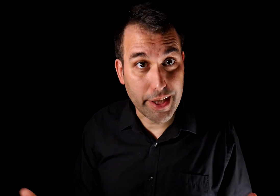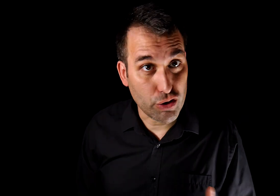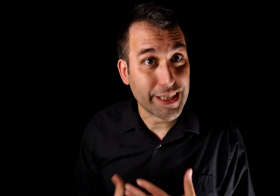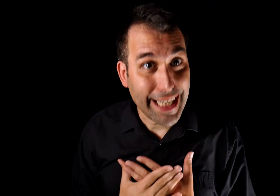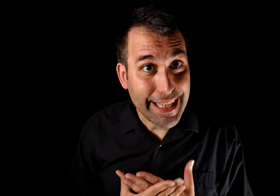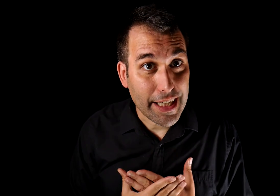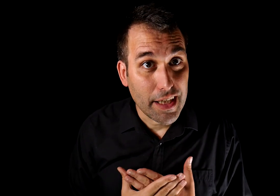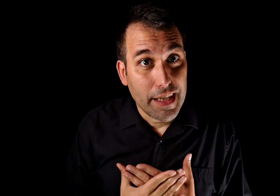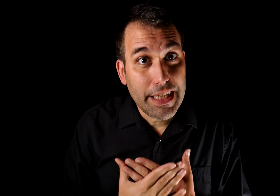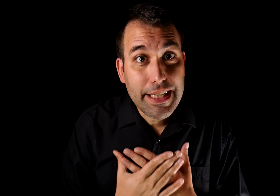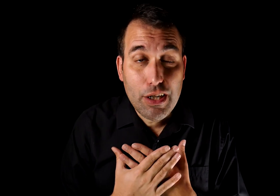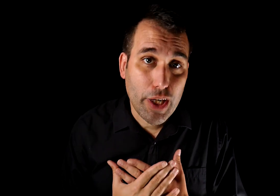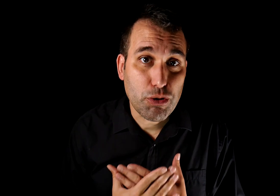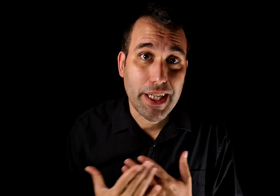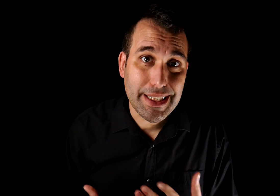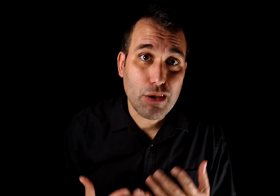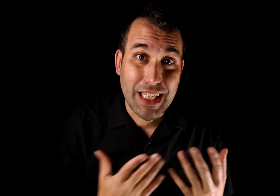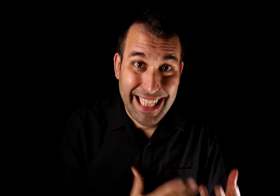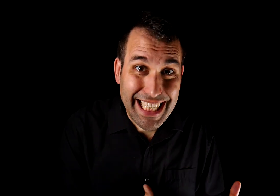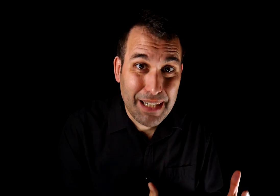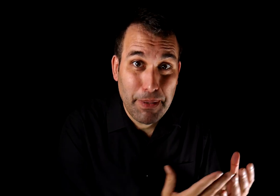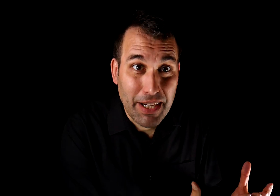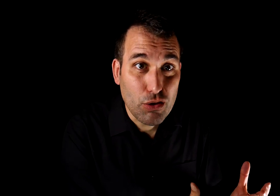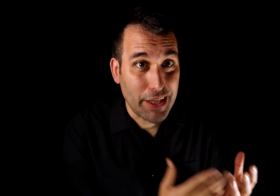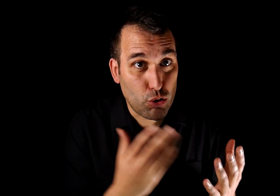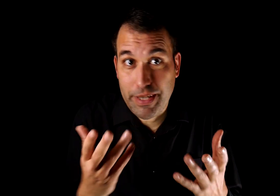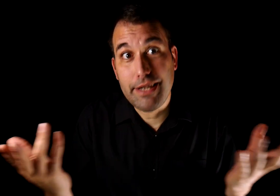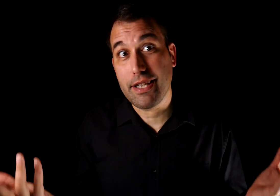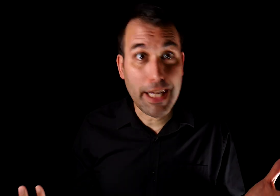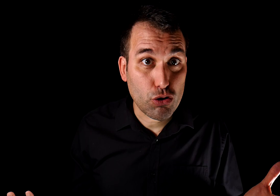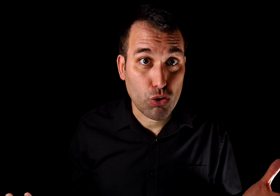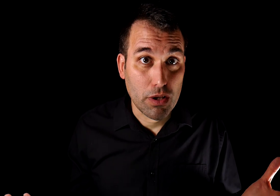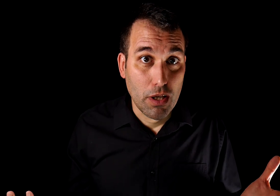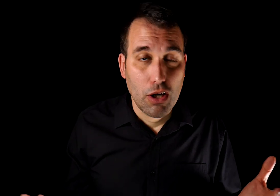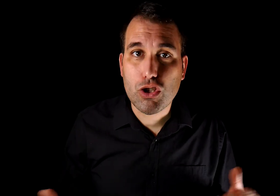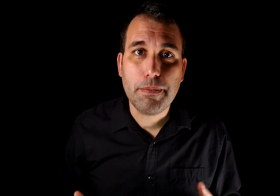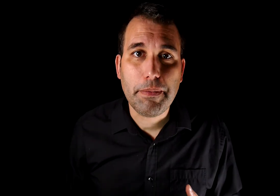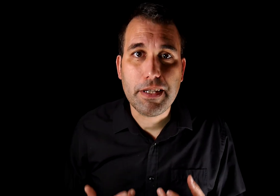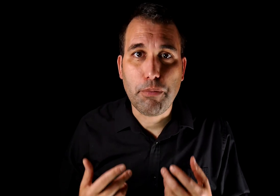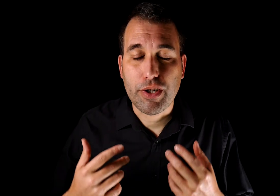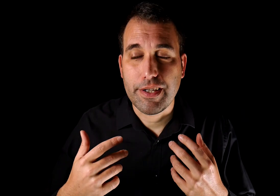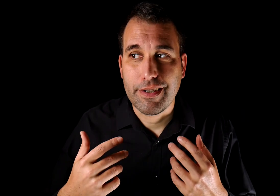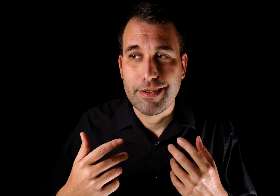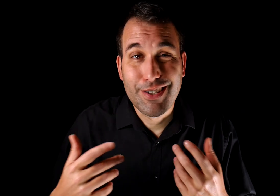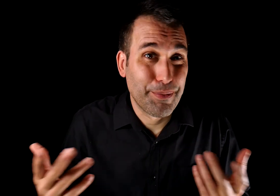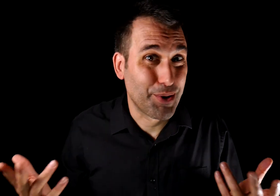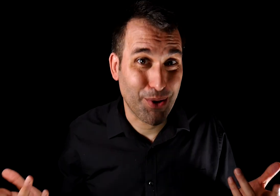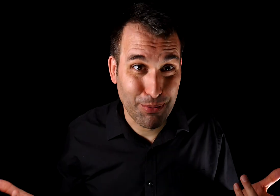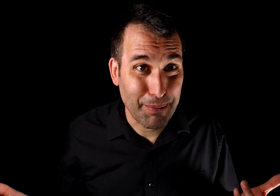que nos es querida, y que no queremos arriesgarnos a dañar privándola de su evidente talento. O simplemente porque, como todo buen